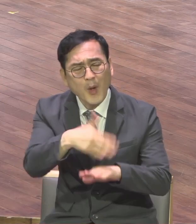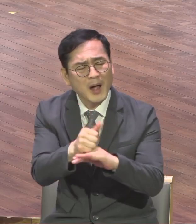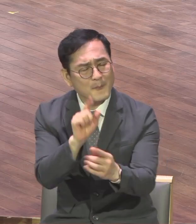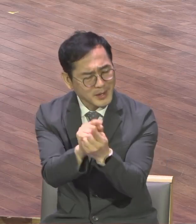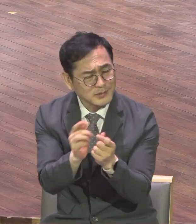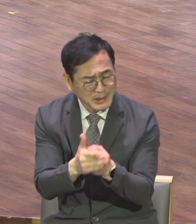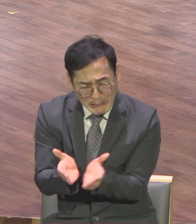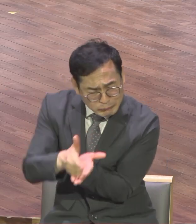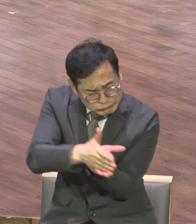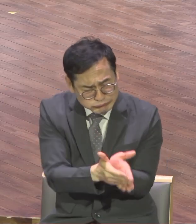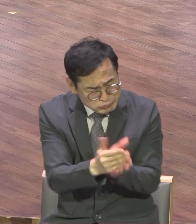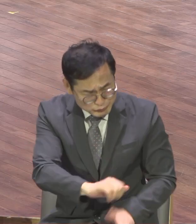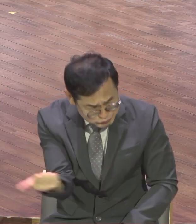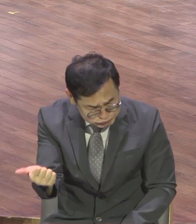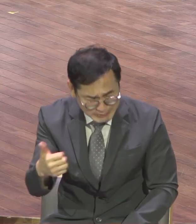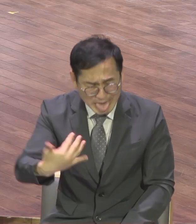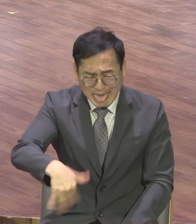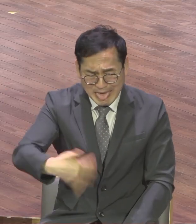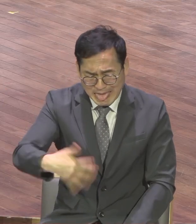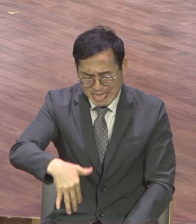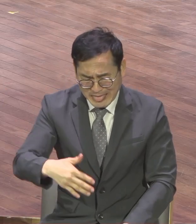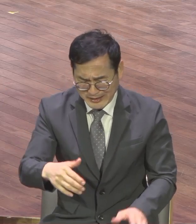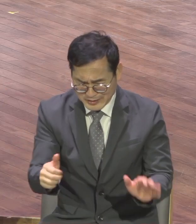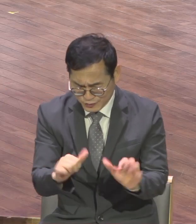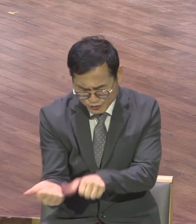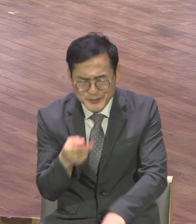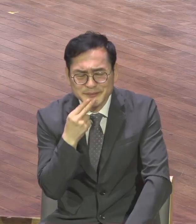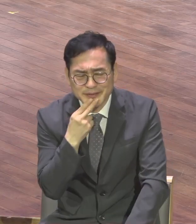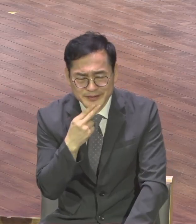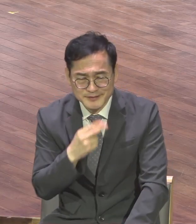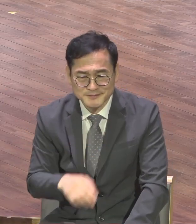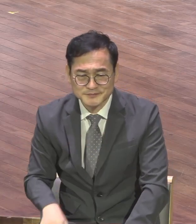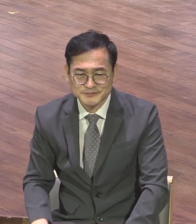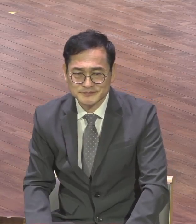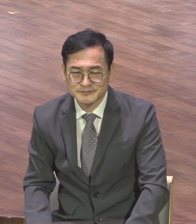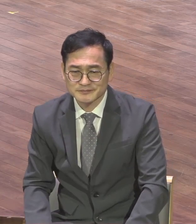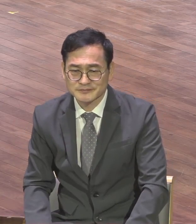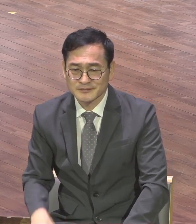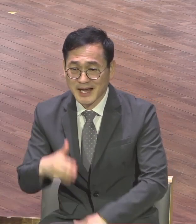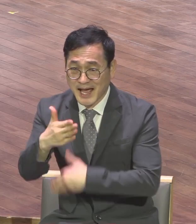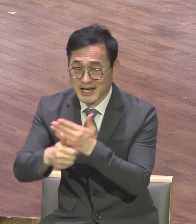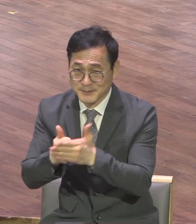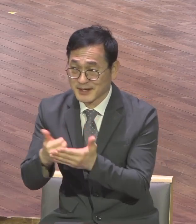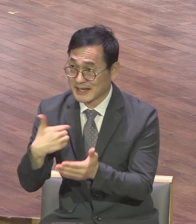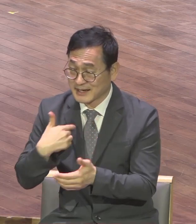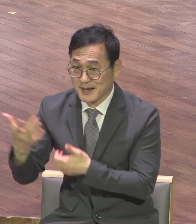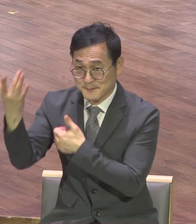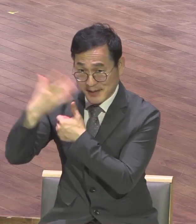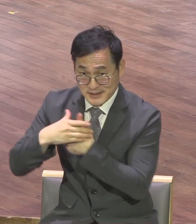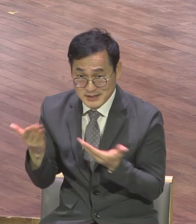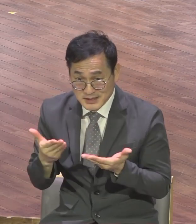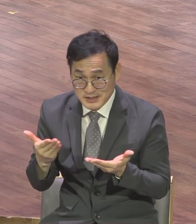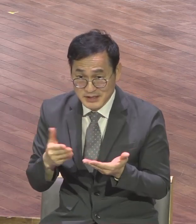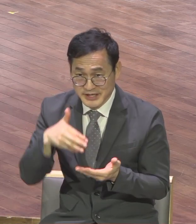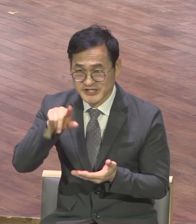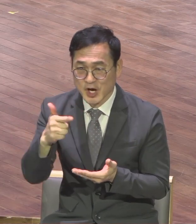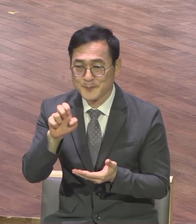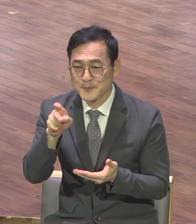만한 것이 뭐냐 바로 하나님이 내게 해주신 천명 소명 사명이에요 이거 다 있어야 돼요 천명 소명 사명